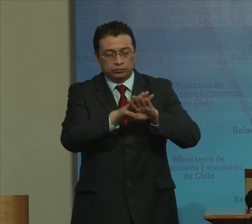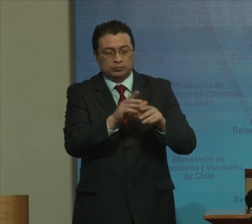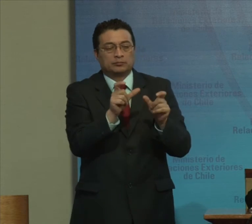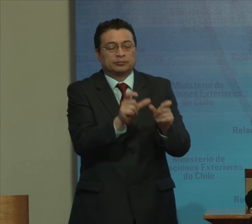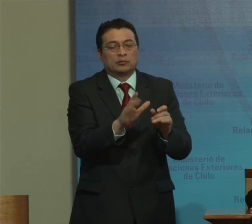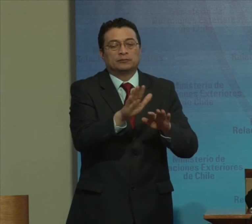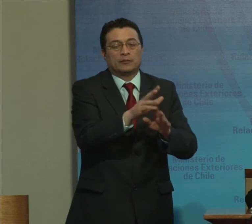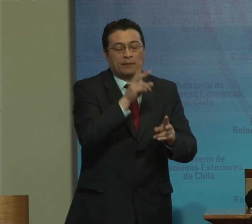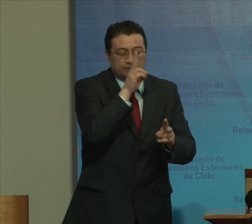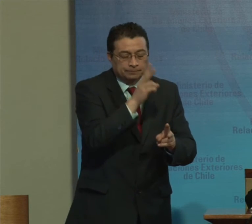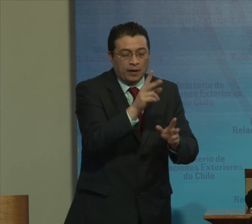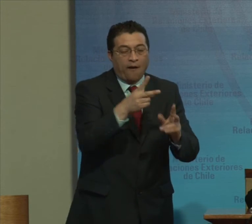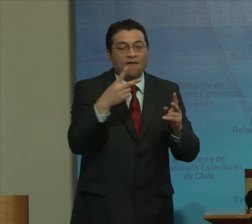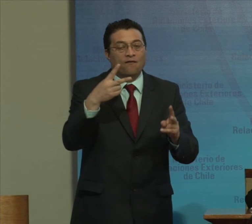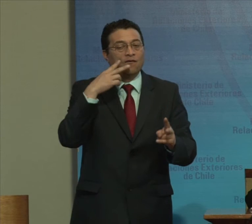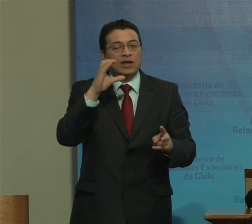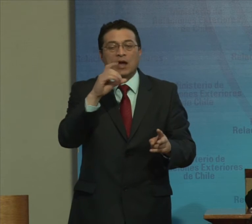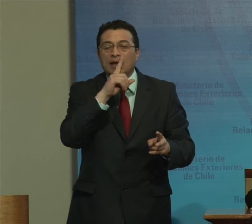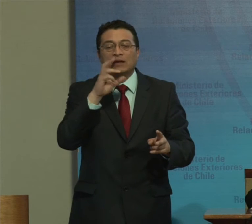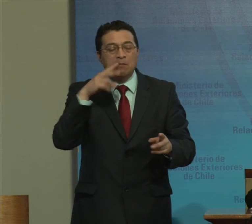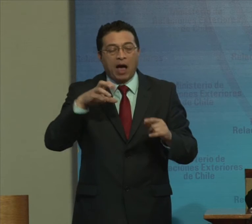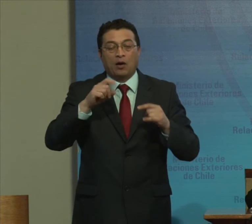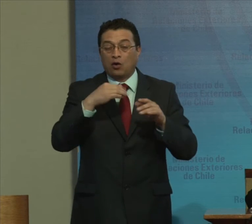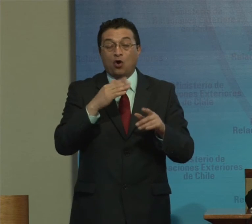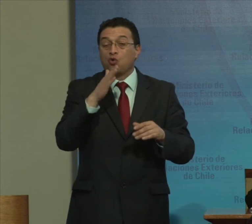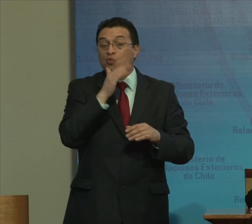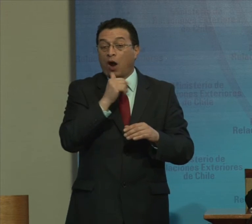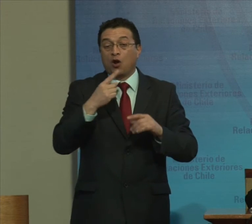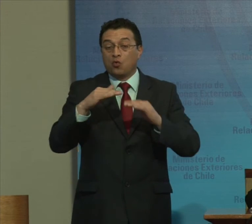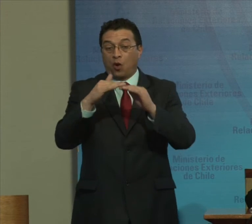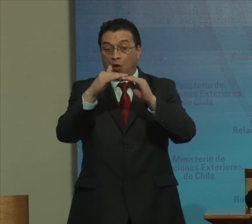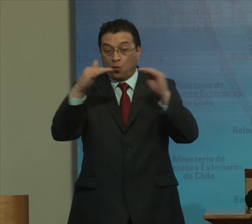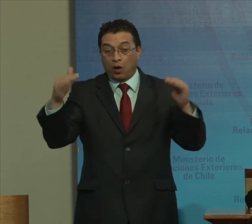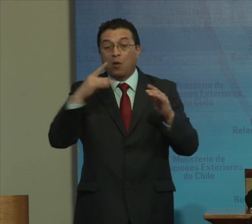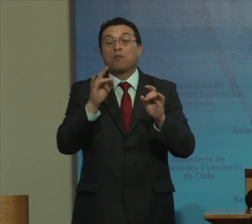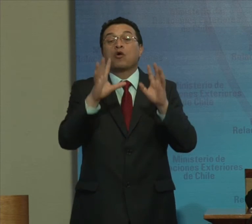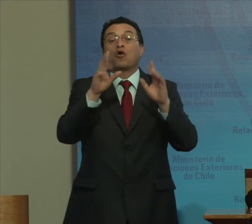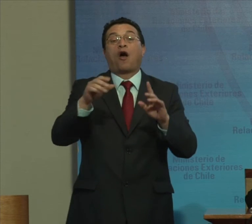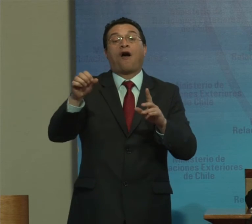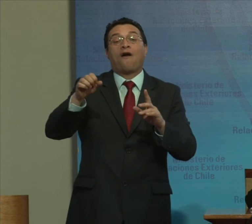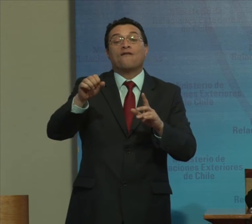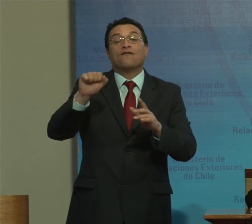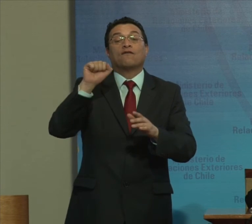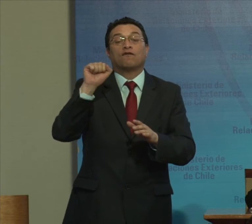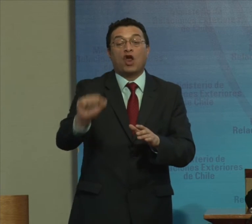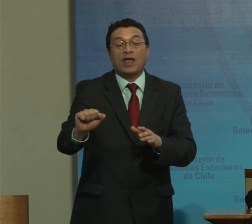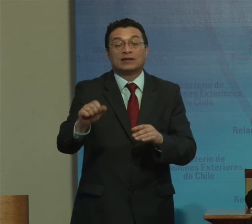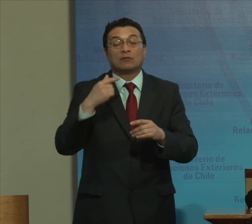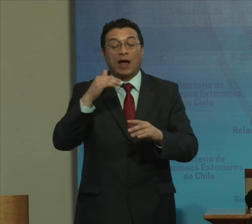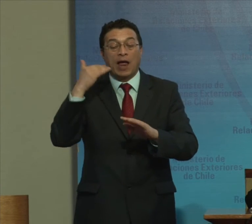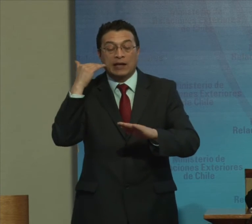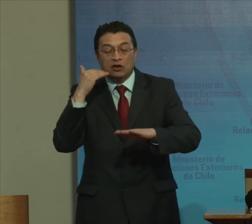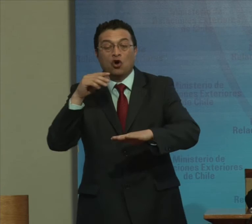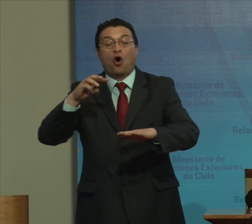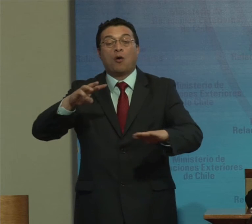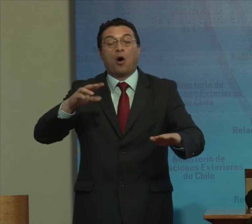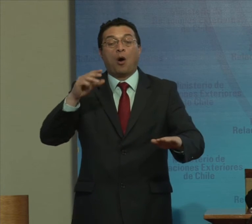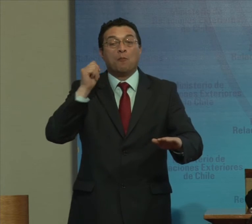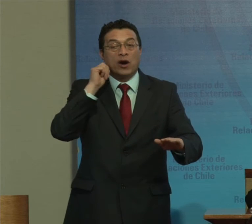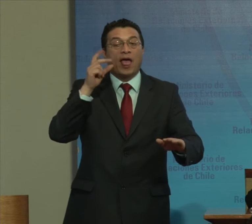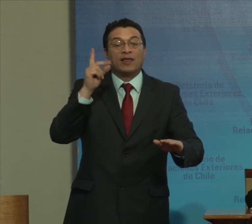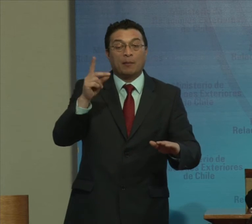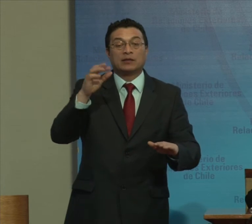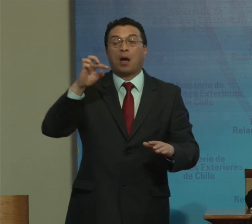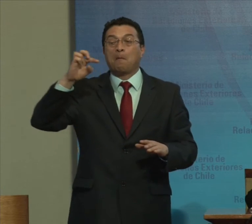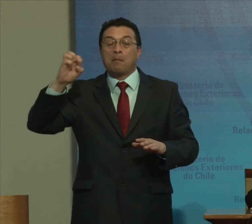las víctimas Tampoco existe Adecuado Reguardo Y protección En caso De violencia sexual E incesto A niñas y mujeres Con discapacidad En